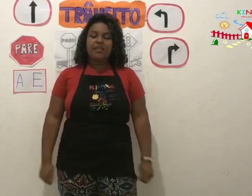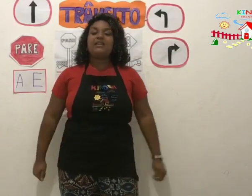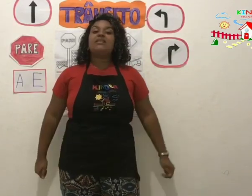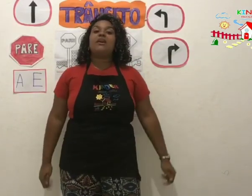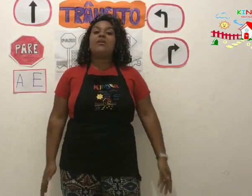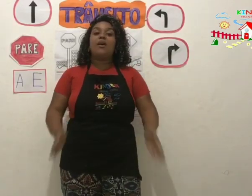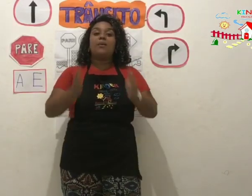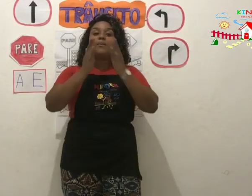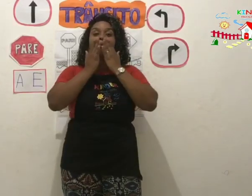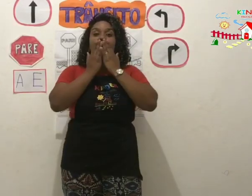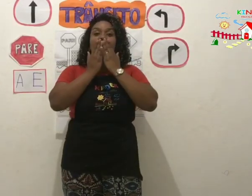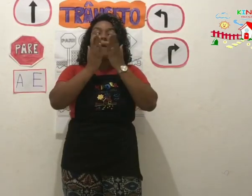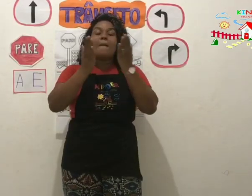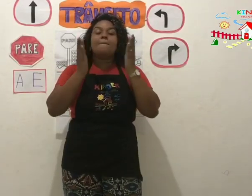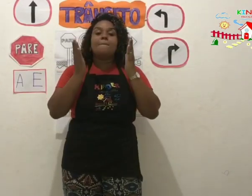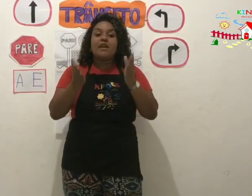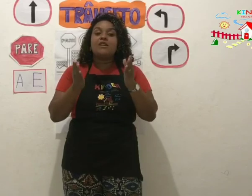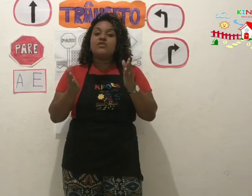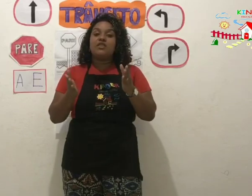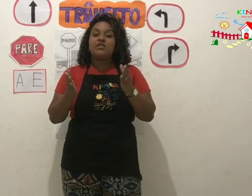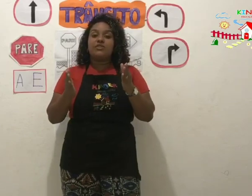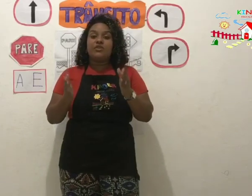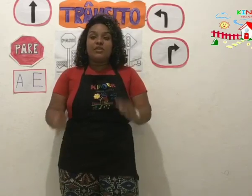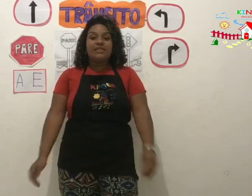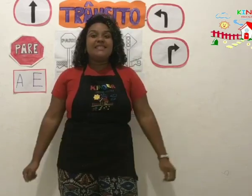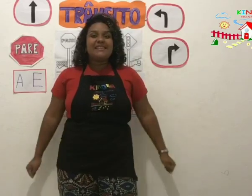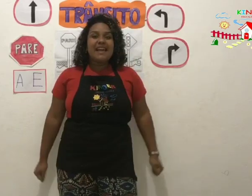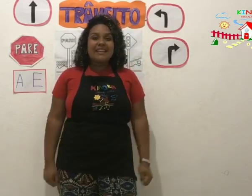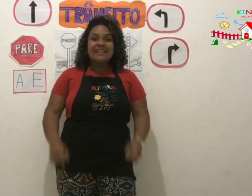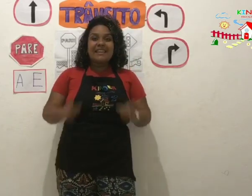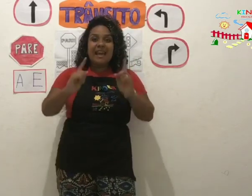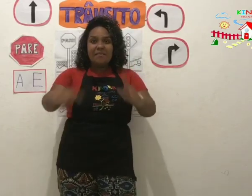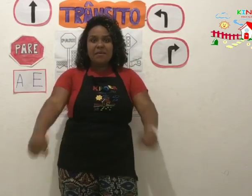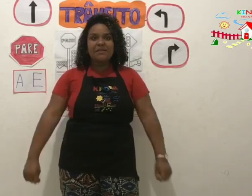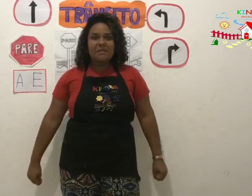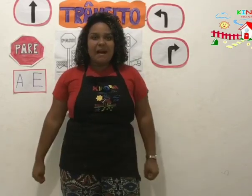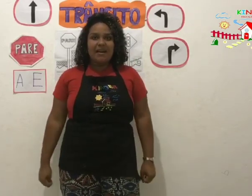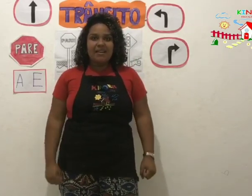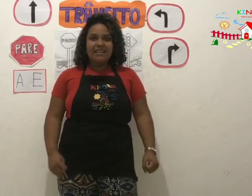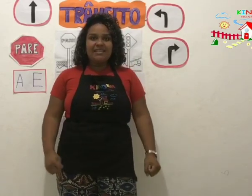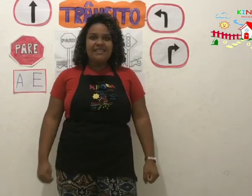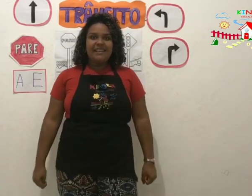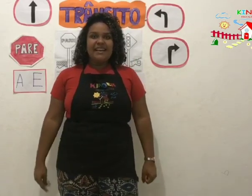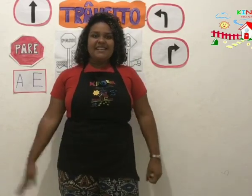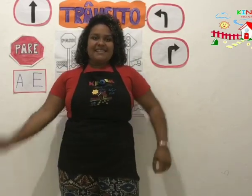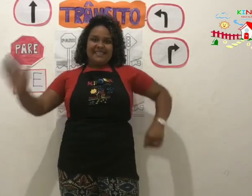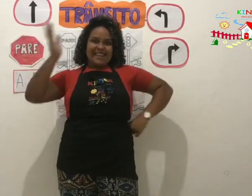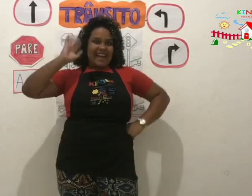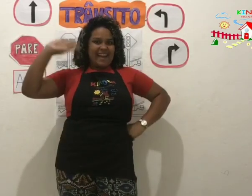Então, beijar de dois e até a próxima aula, hein? Tchau!